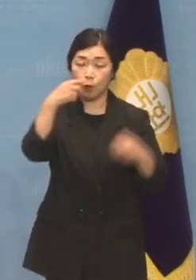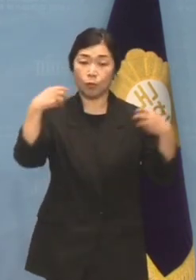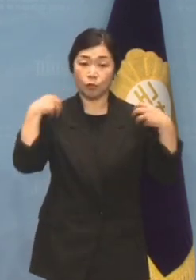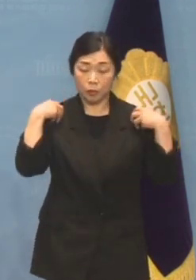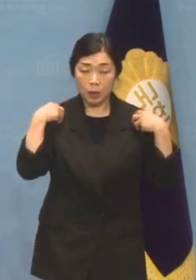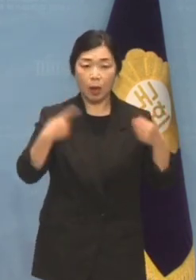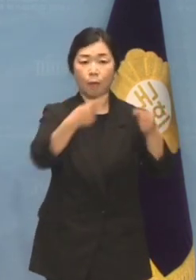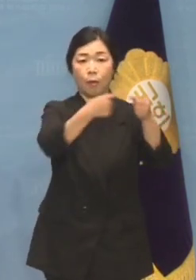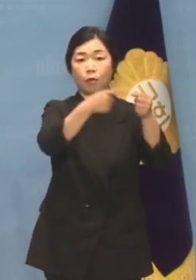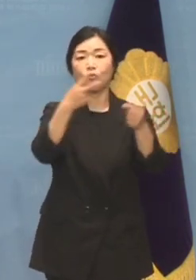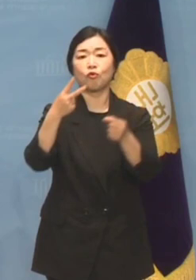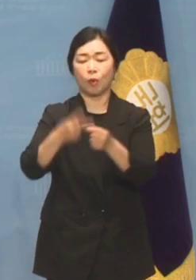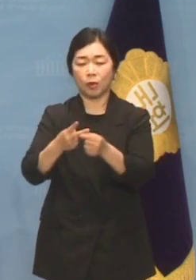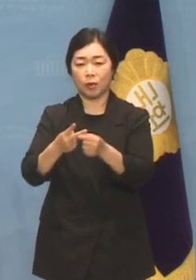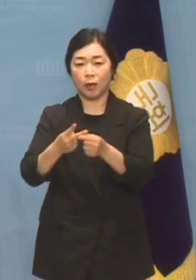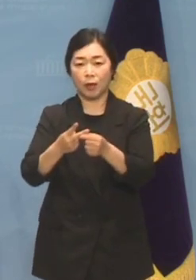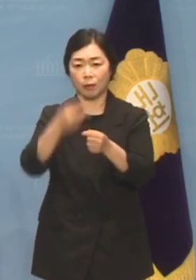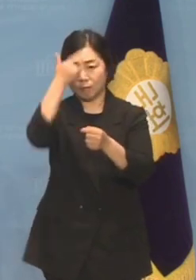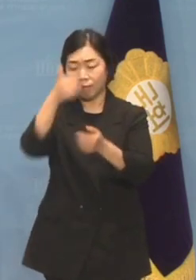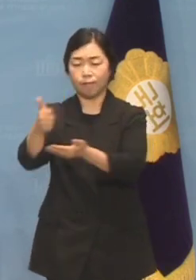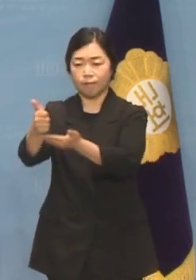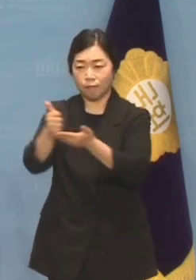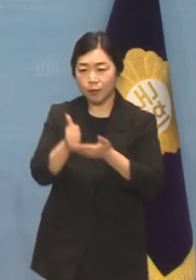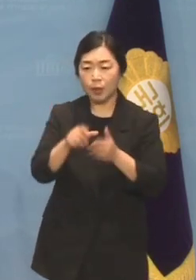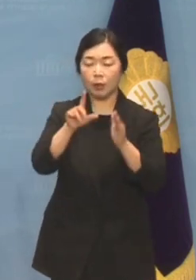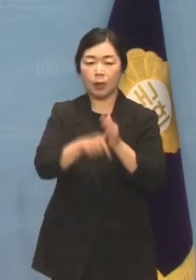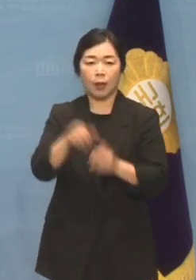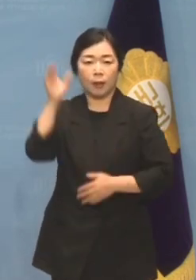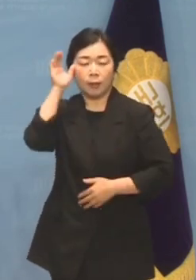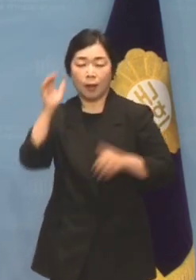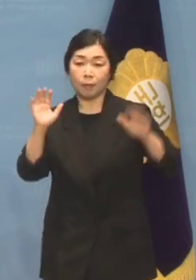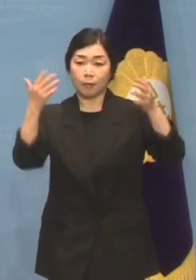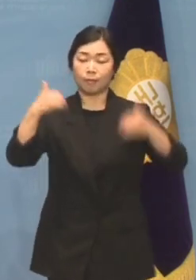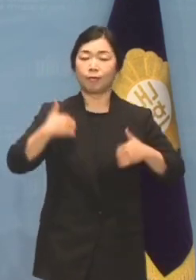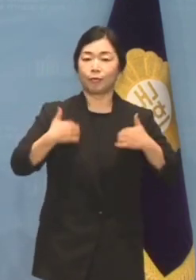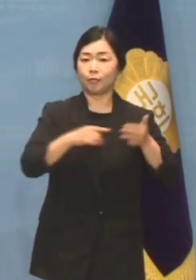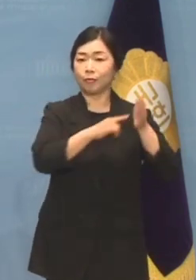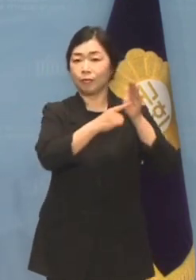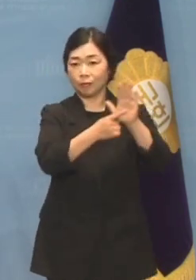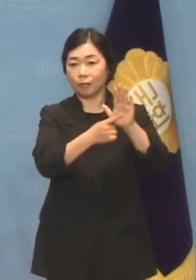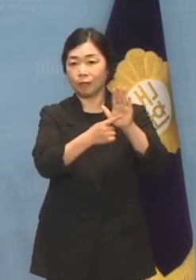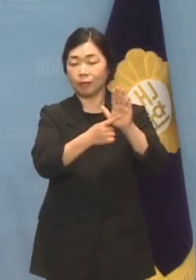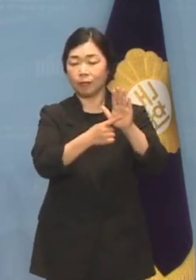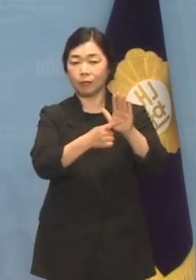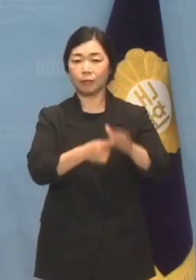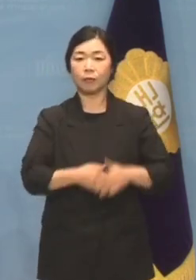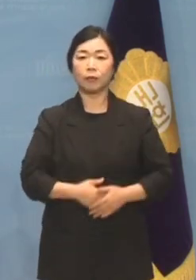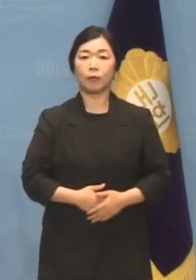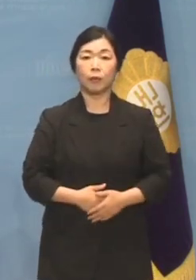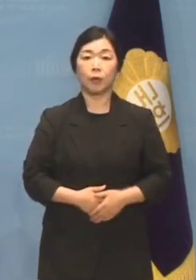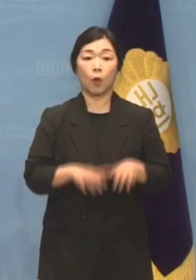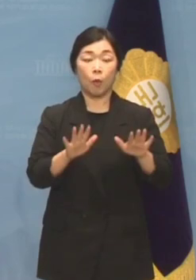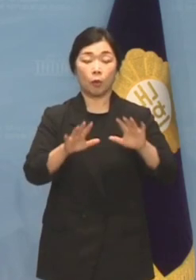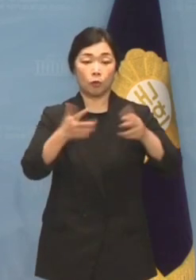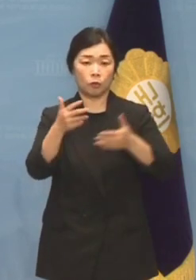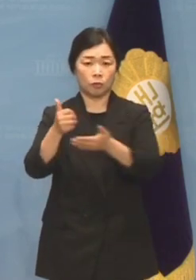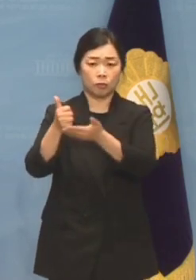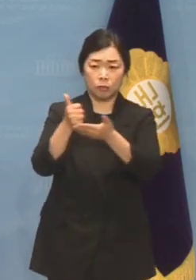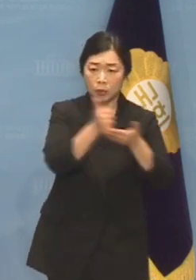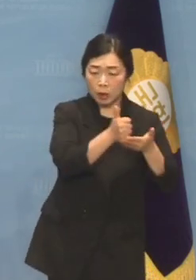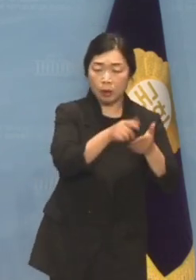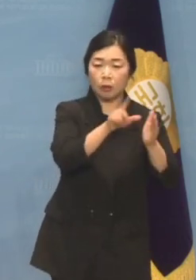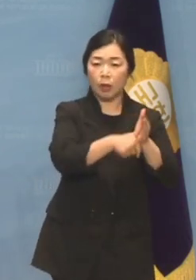맞는 국빈 방문에 대해 많은 기대와 환영의 뜻을 보내고 있습니다. 이번 국빈